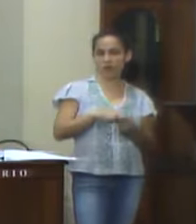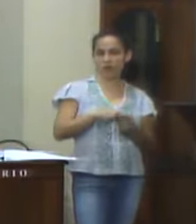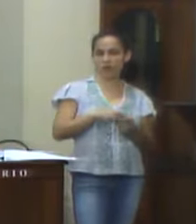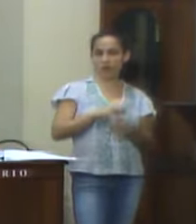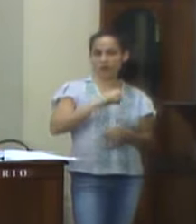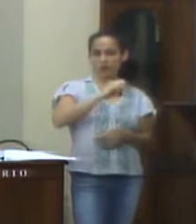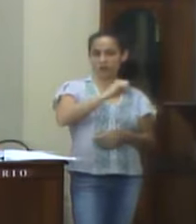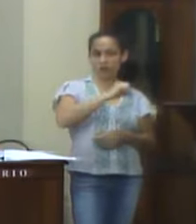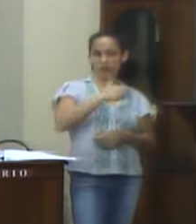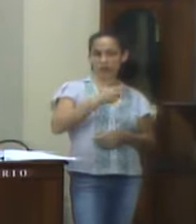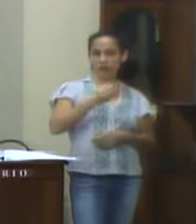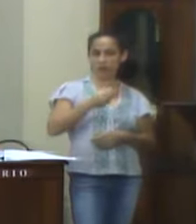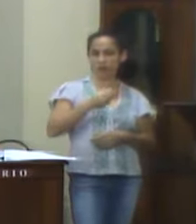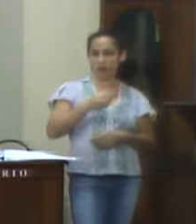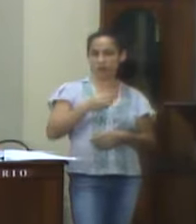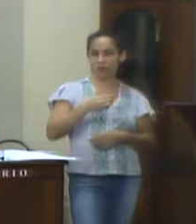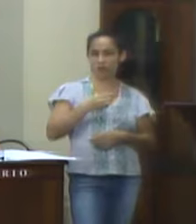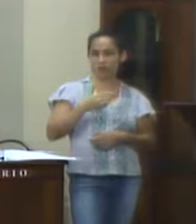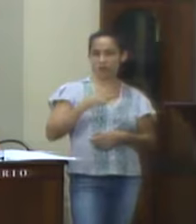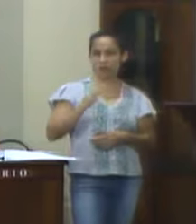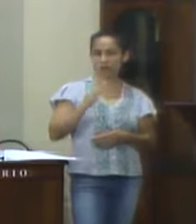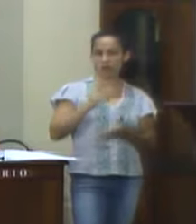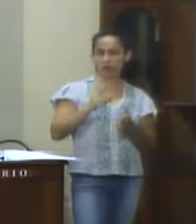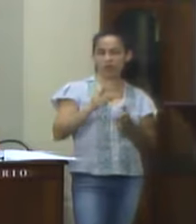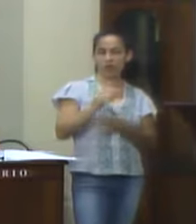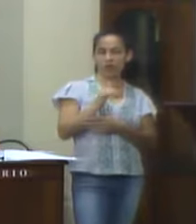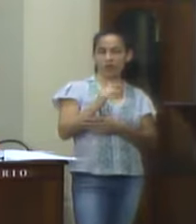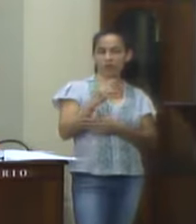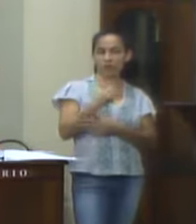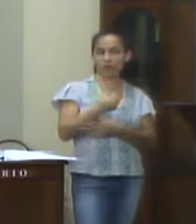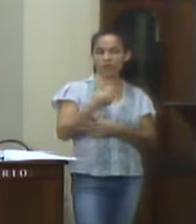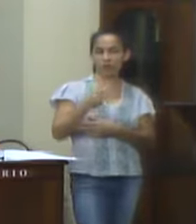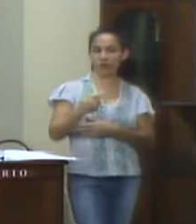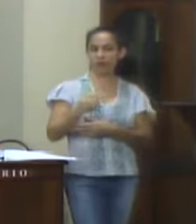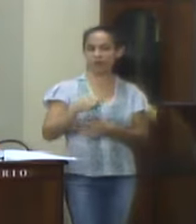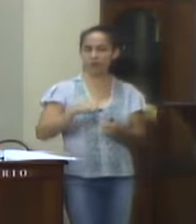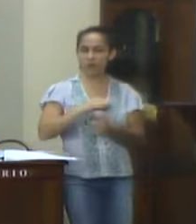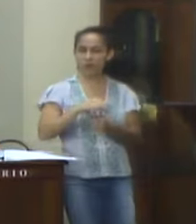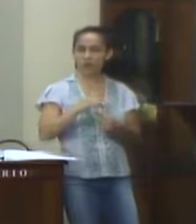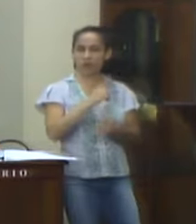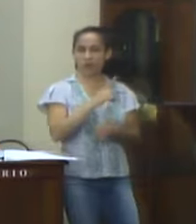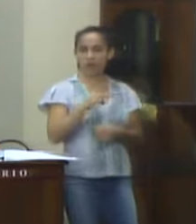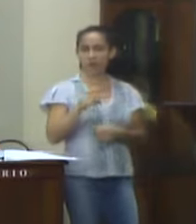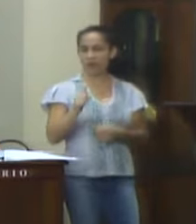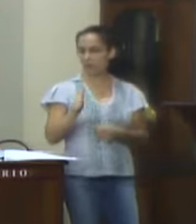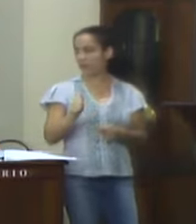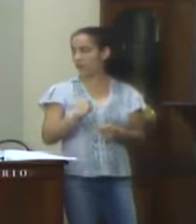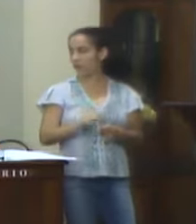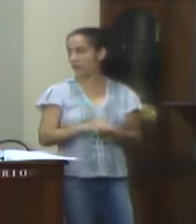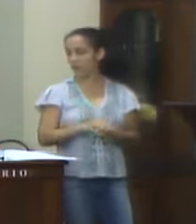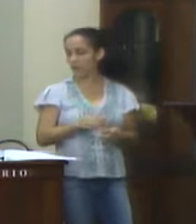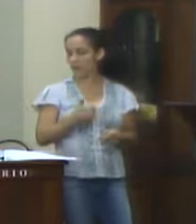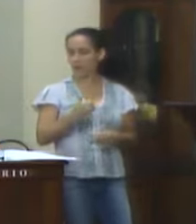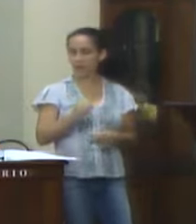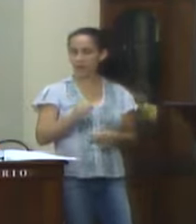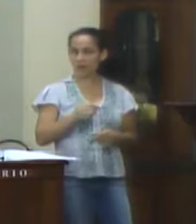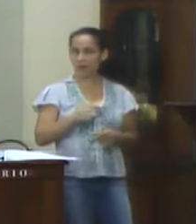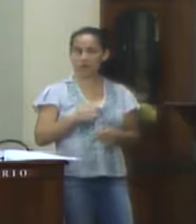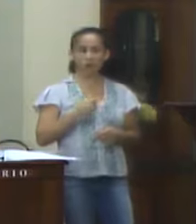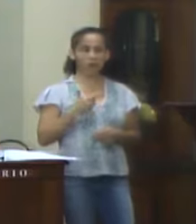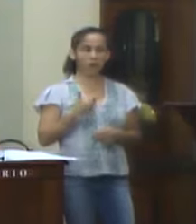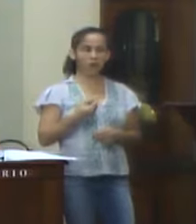edição 920, página 67, a alteração do PPA, Plano Plurianual 2018-2021,